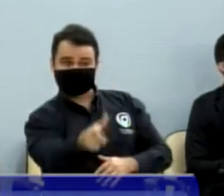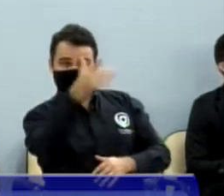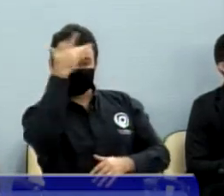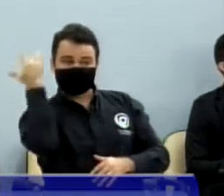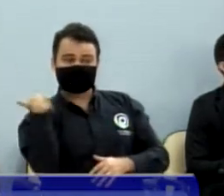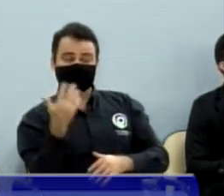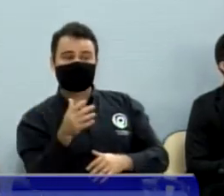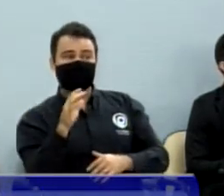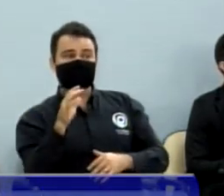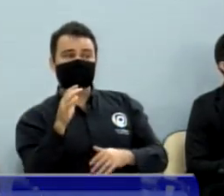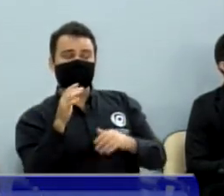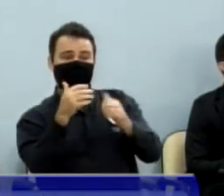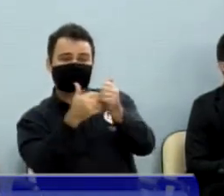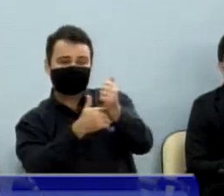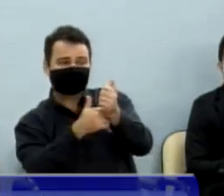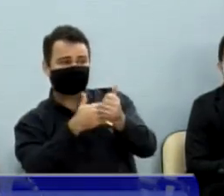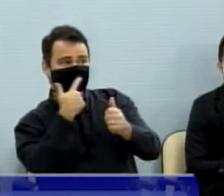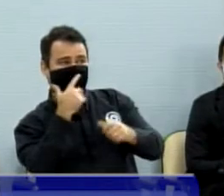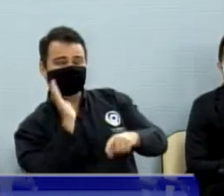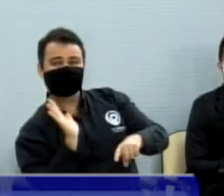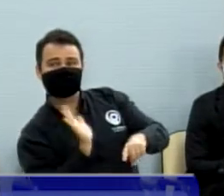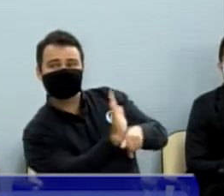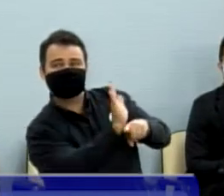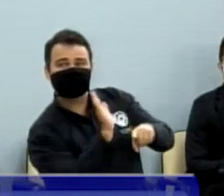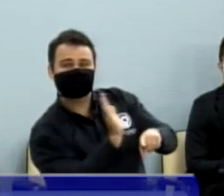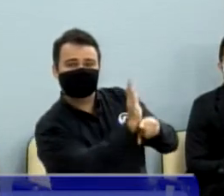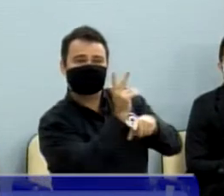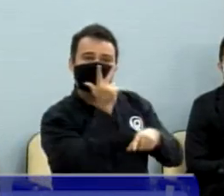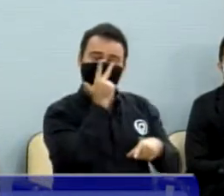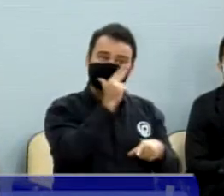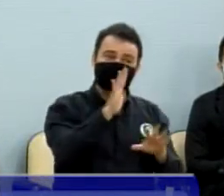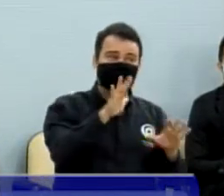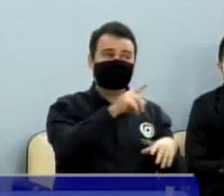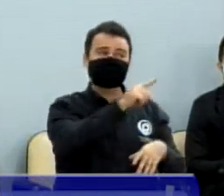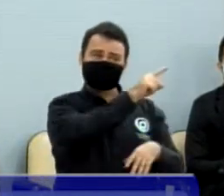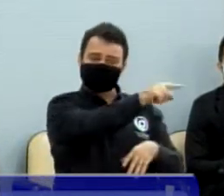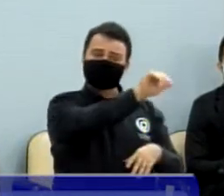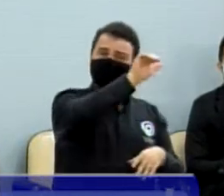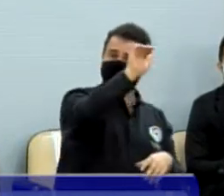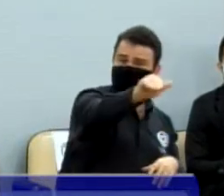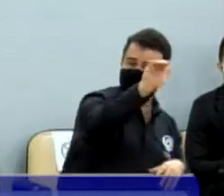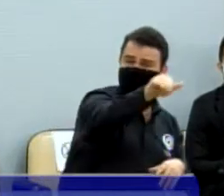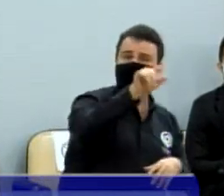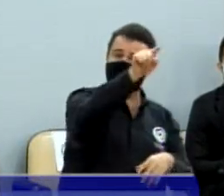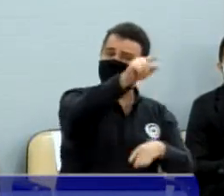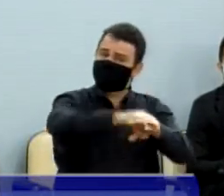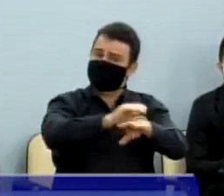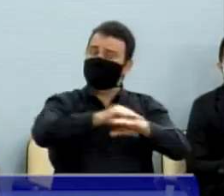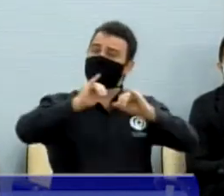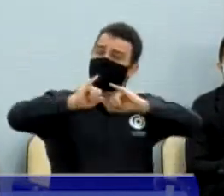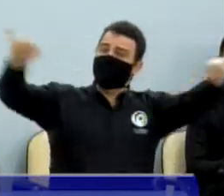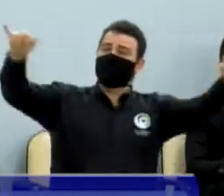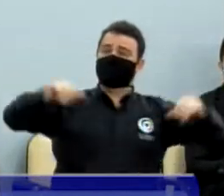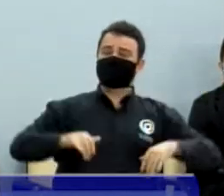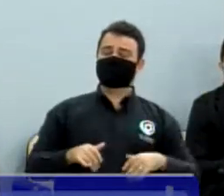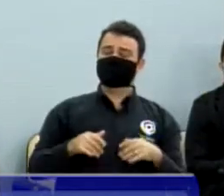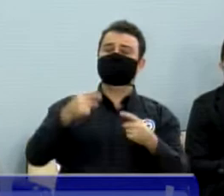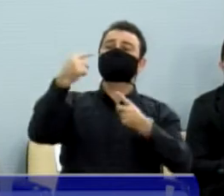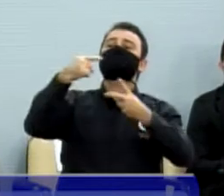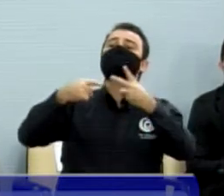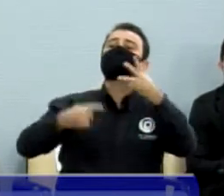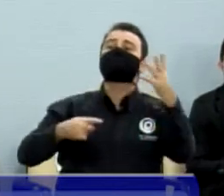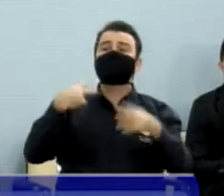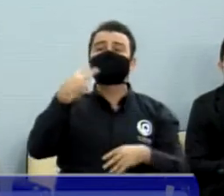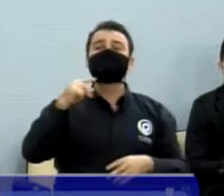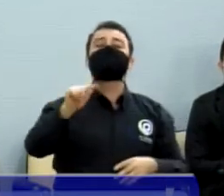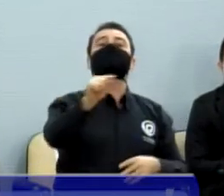persuasivo, convença essa pessoa a vir até aqui, falar em público quais são os atos de ilegalidade desses vereadores